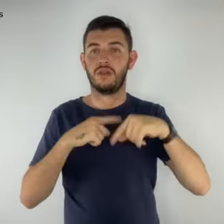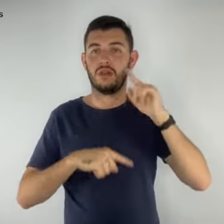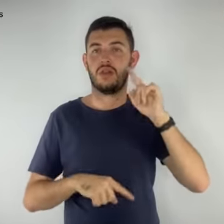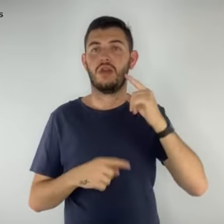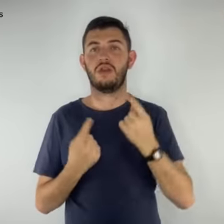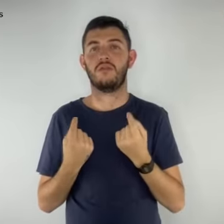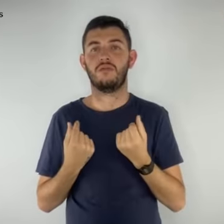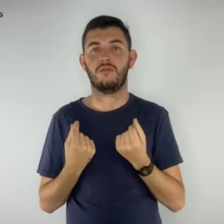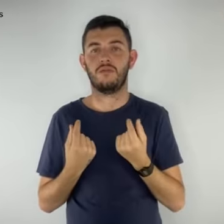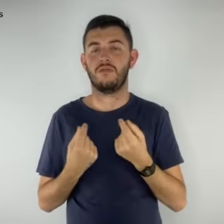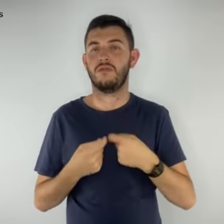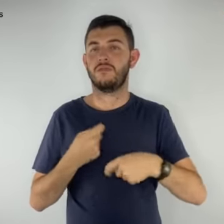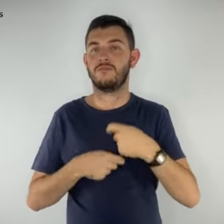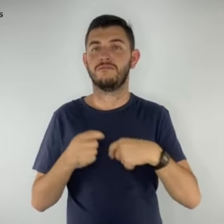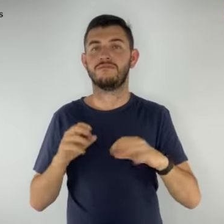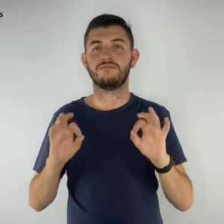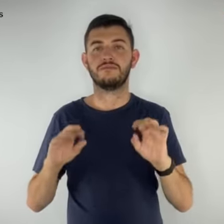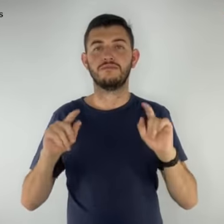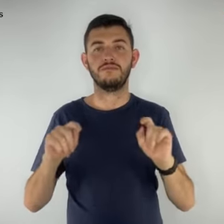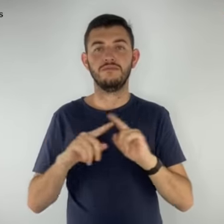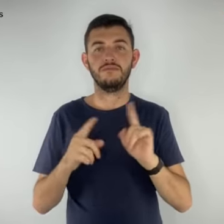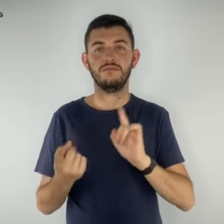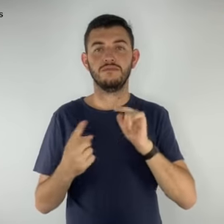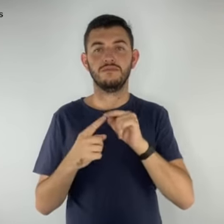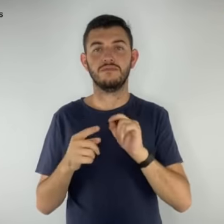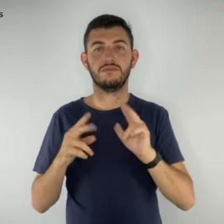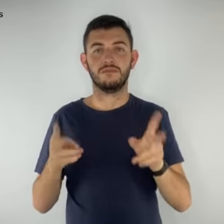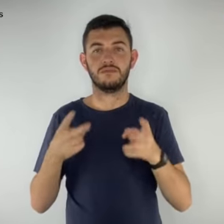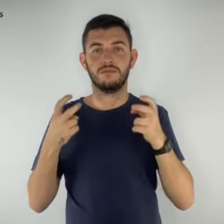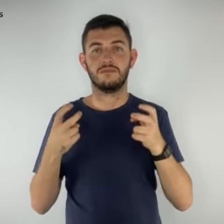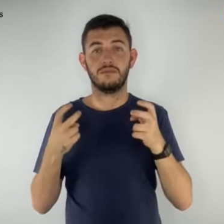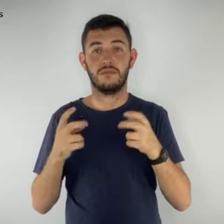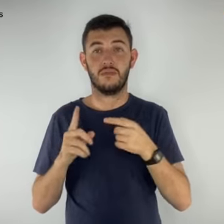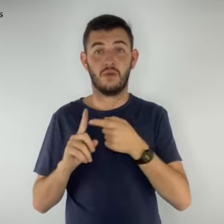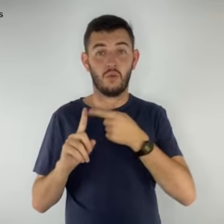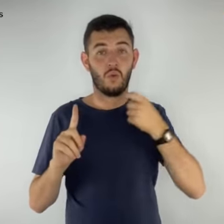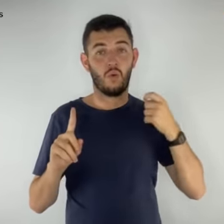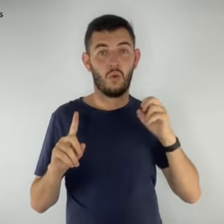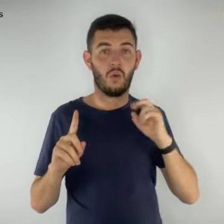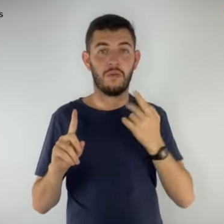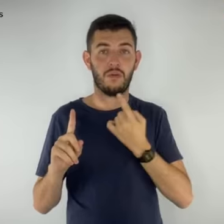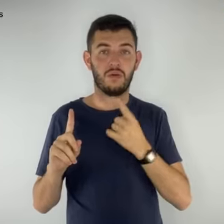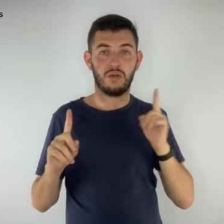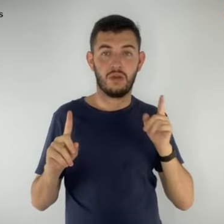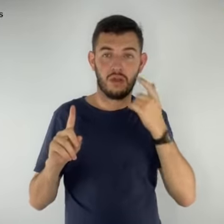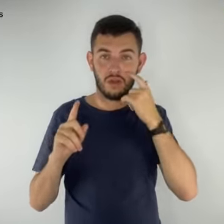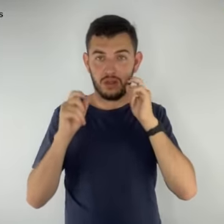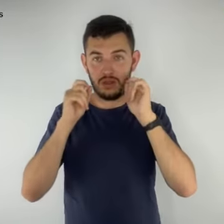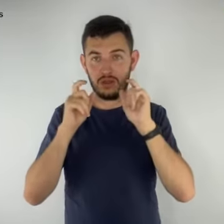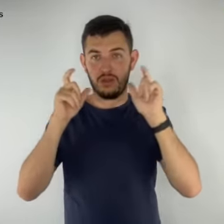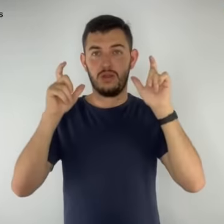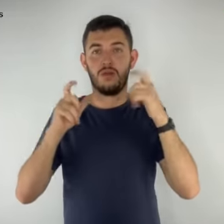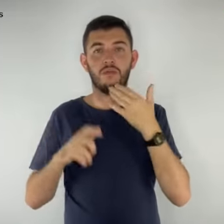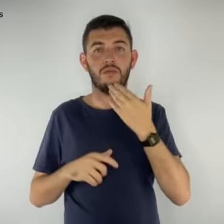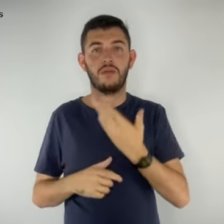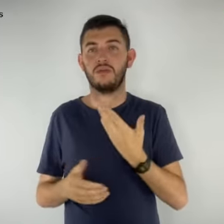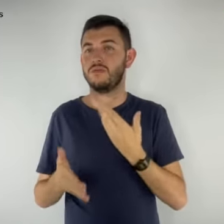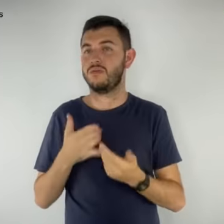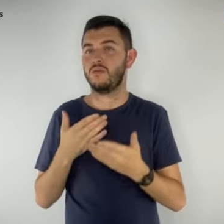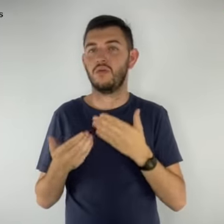financeiras. Para identificar se a ligação é um golpe, basta ficar atento ao pedido de qualquer